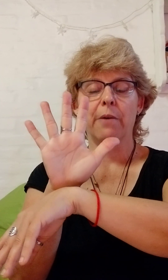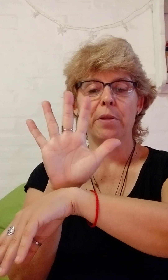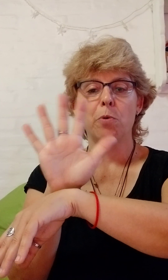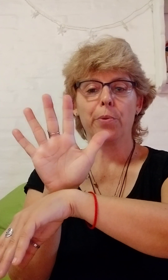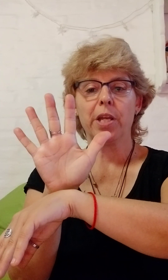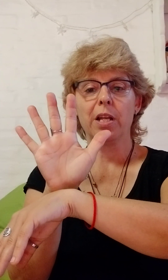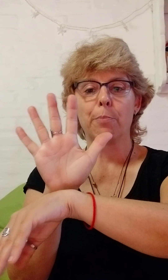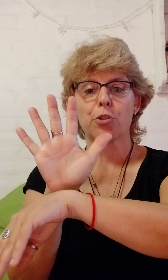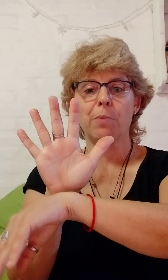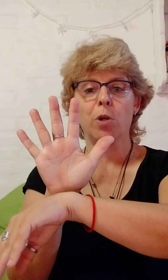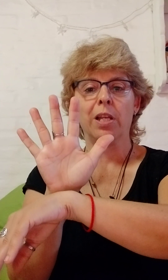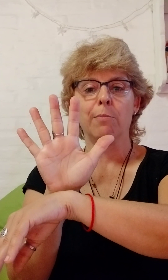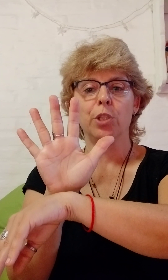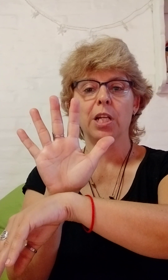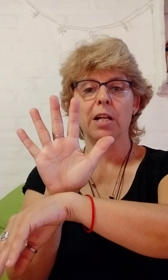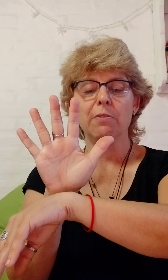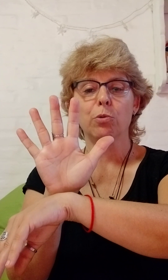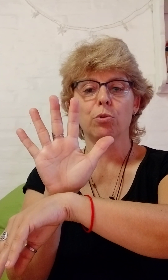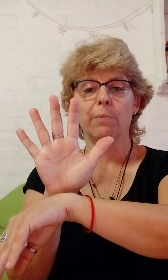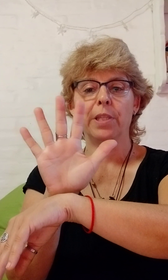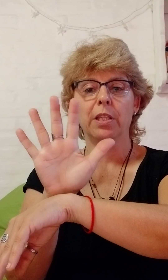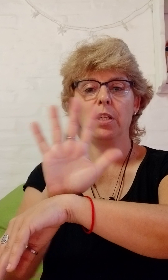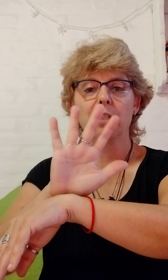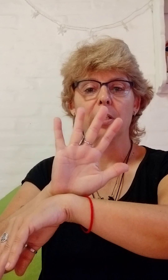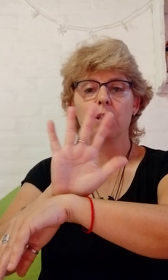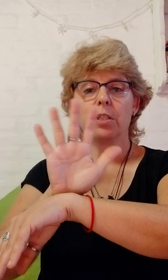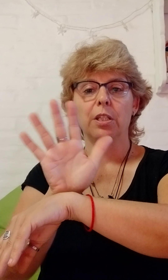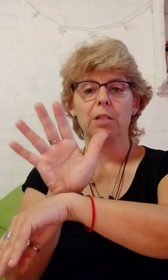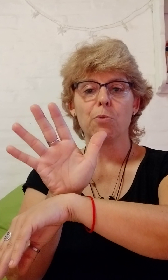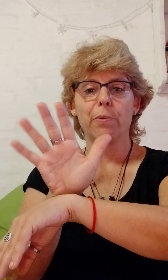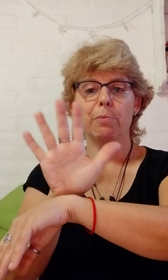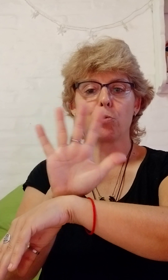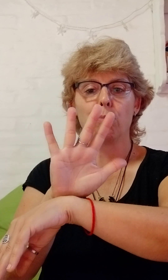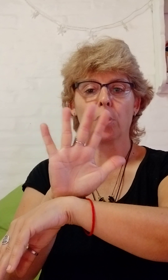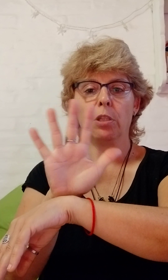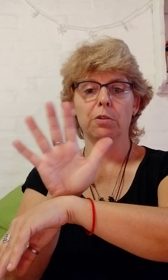la abrimos bien. Apoyamos ahí la muñeca. Justamente. Y movemos un poquito.